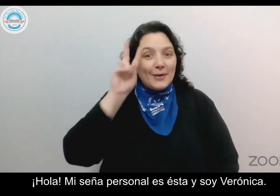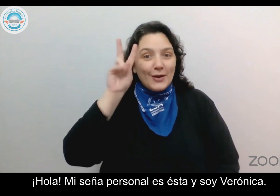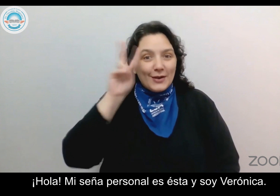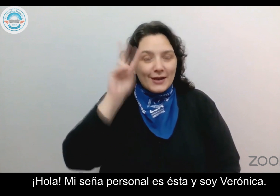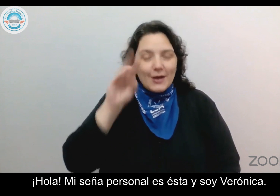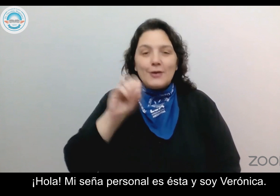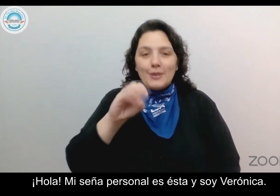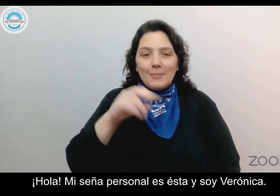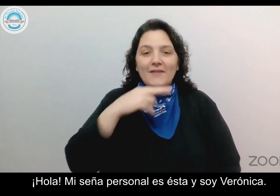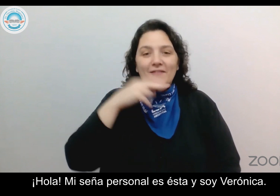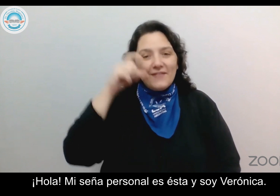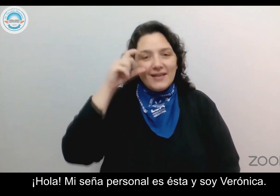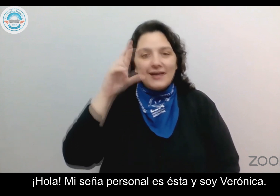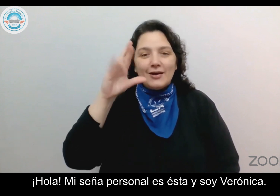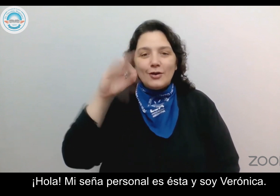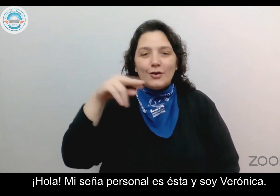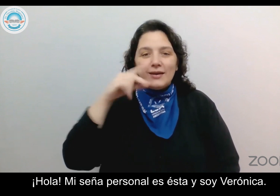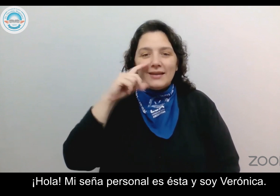es esta y soy Verónica.